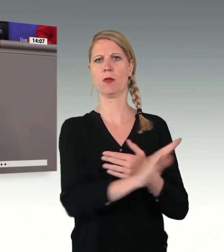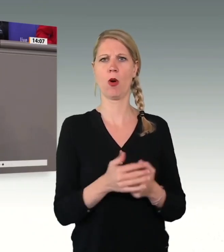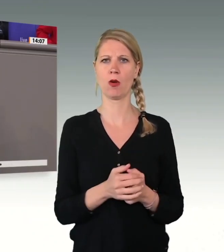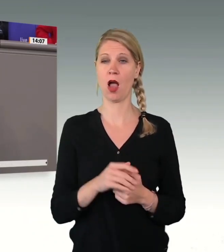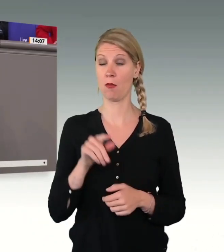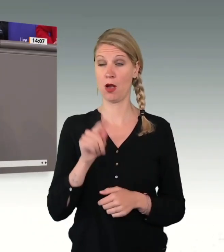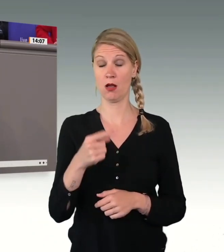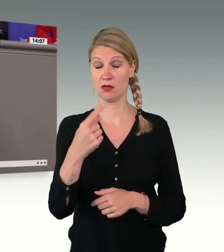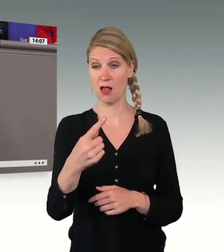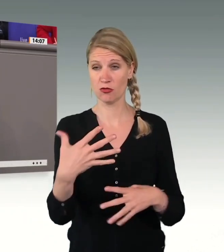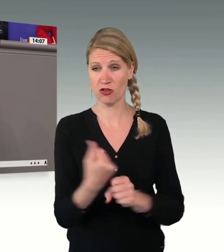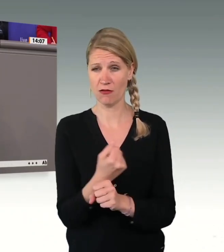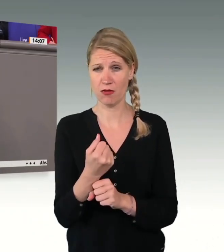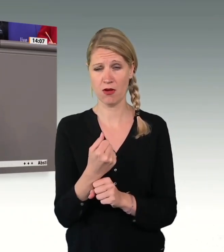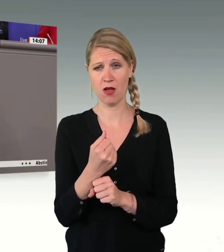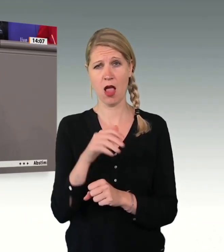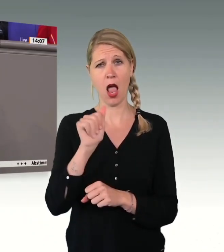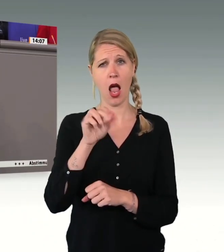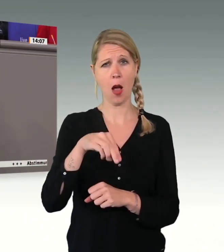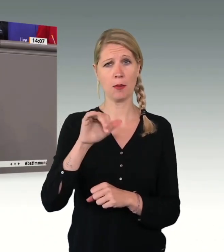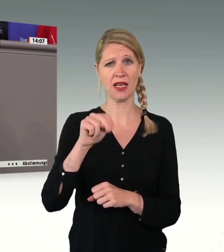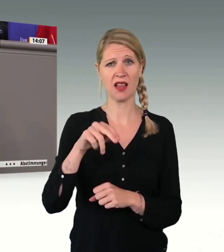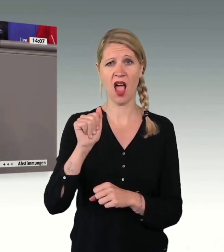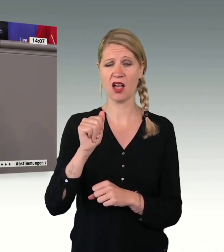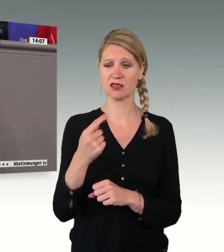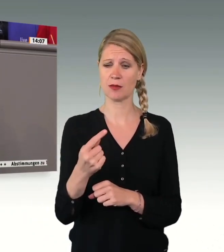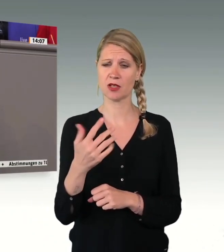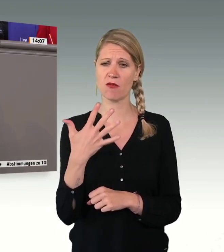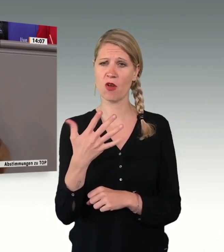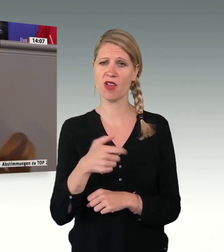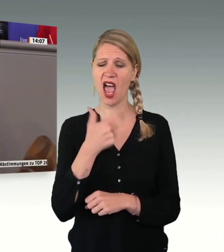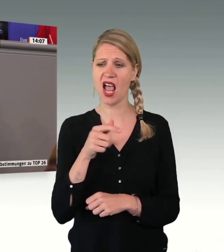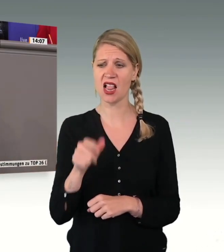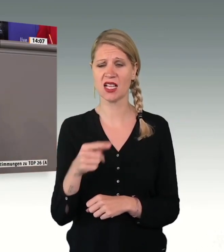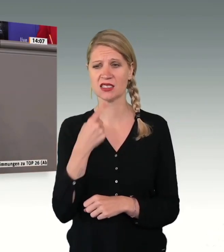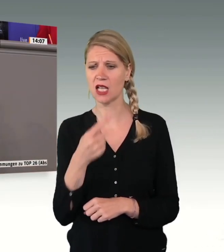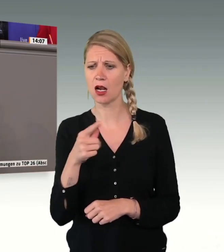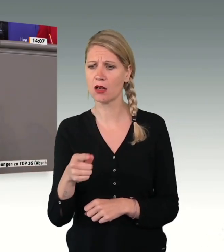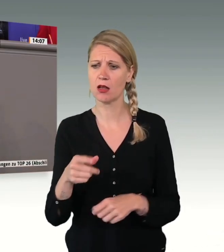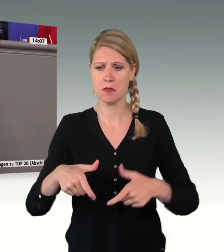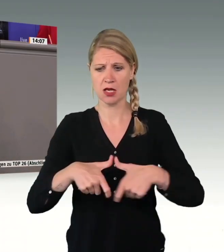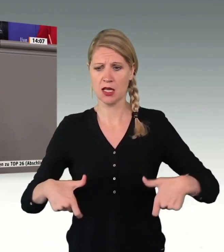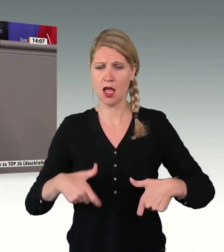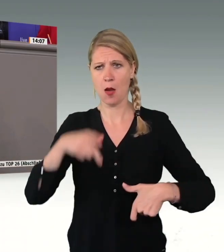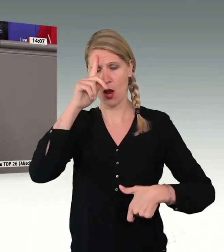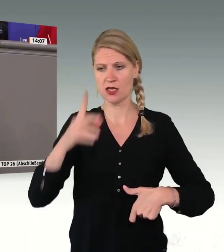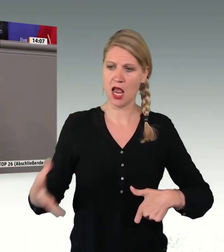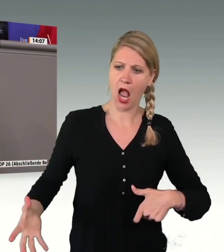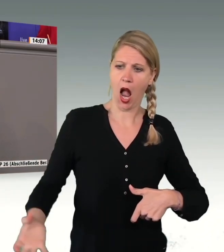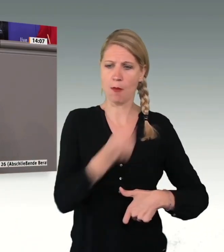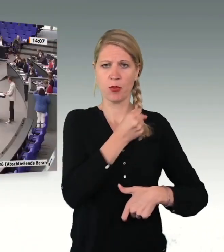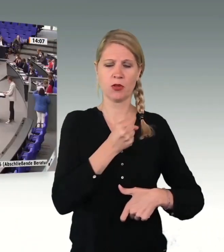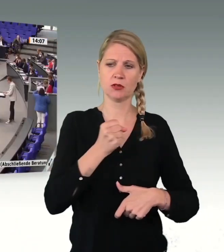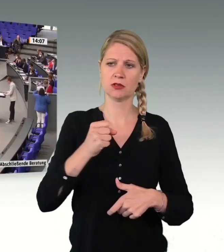fünfjährigen Amina zu sagen, während sie morgens aus der Kita von der Polizei abgeholt wird, dass man sie in ein Land fliegt, das sie noch nie in ihrem Leben